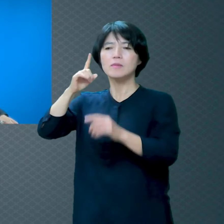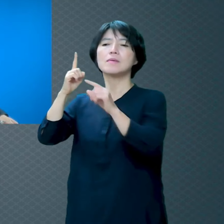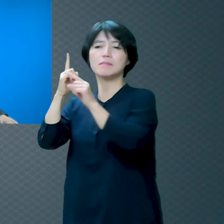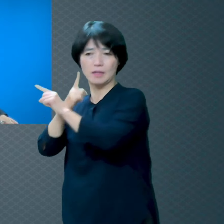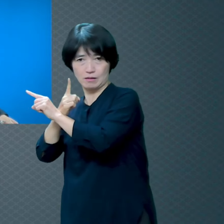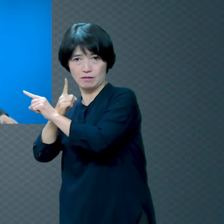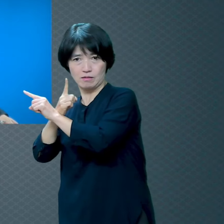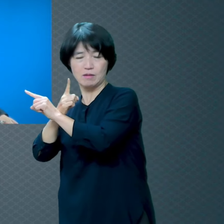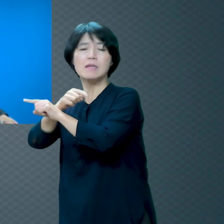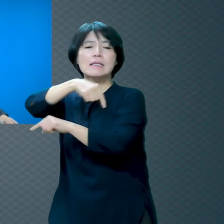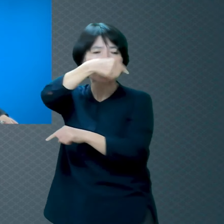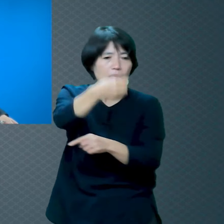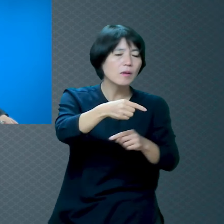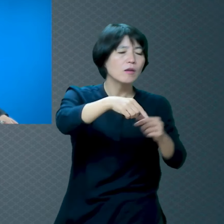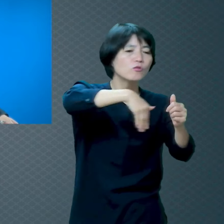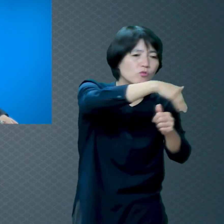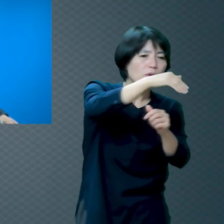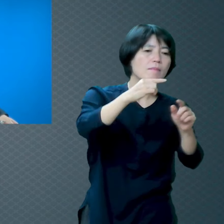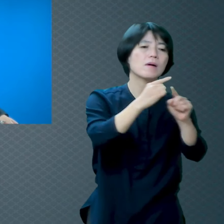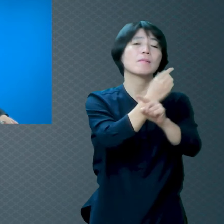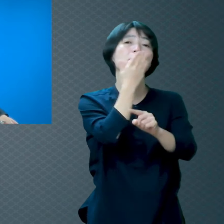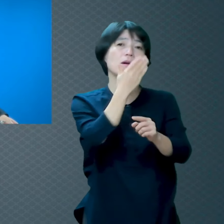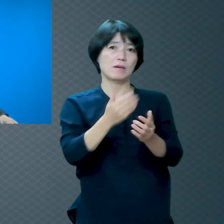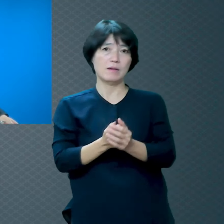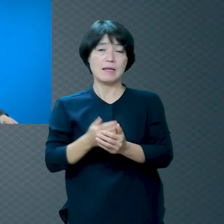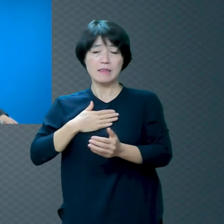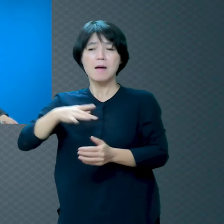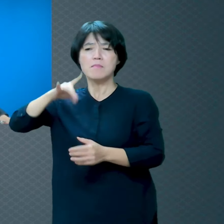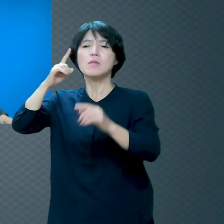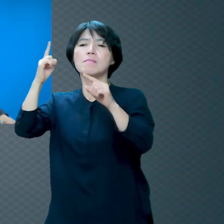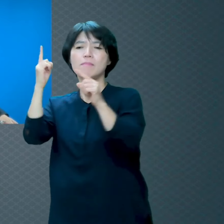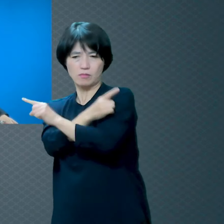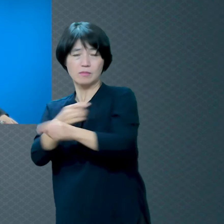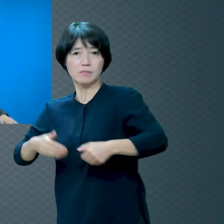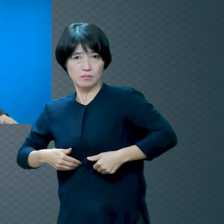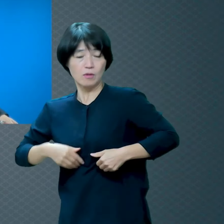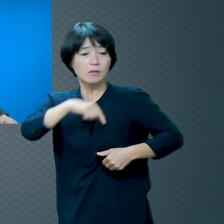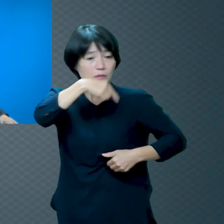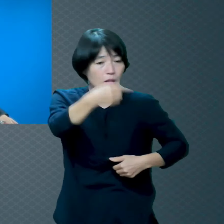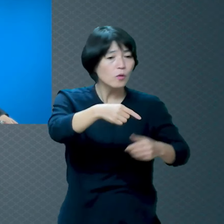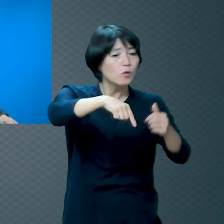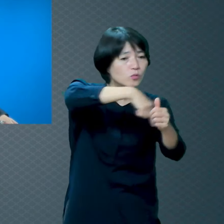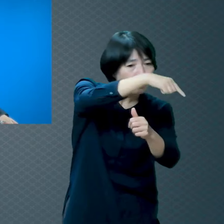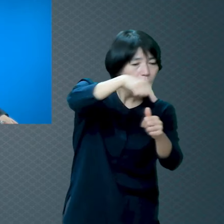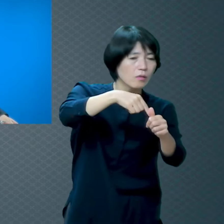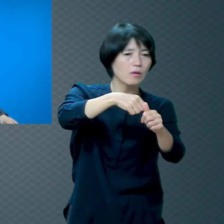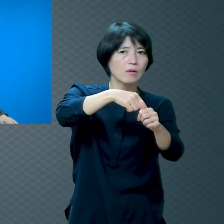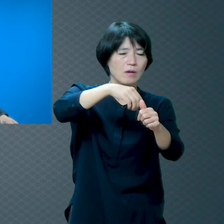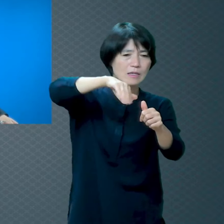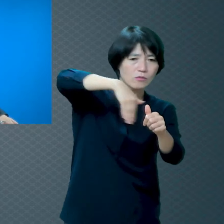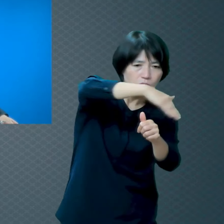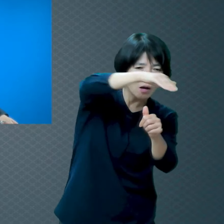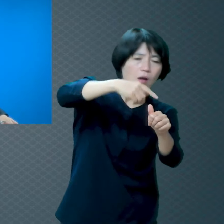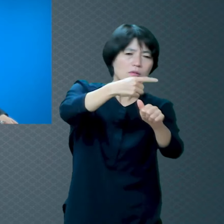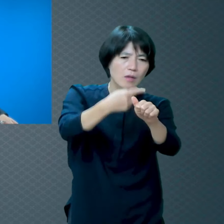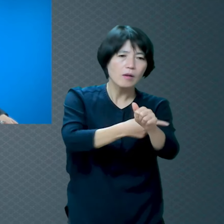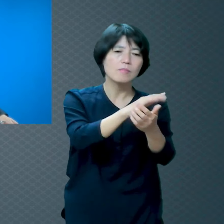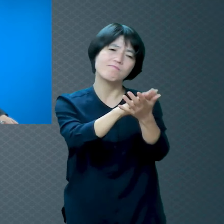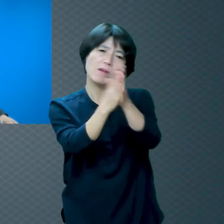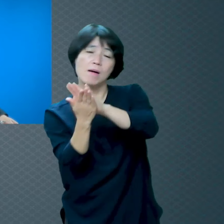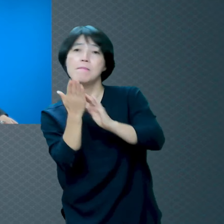바뀌어요 안 바뀌지 않아요 기적이라고 하는 것이 하나님 안에서 있는 거예요 그런데 많은 사람들이